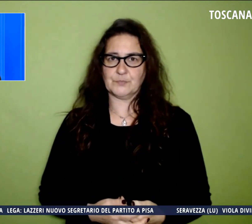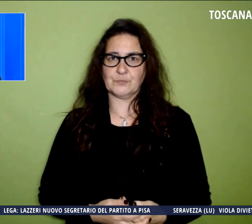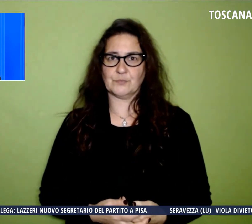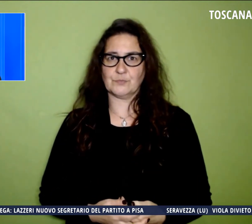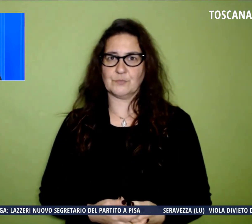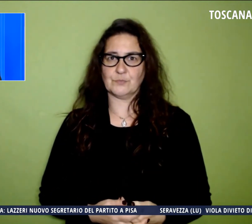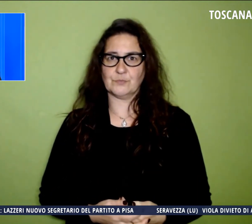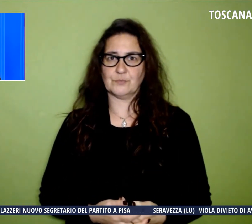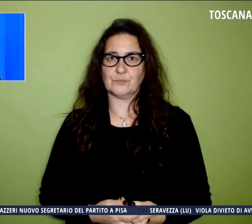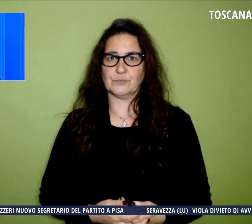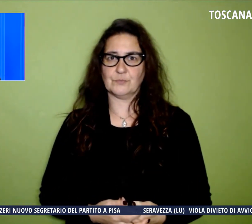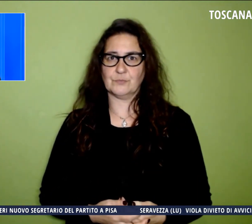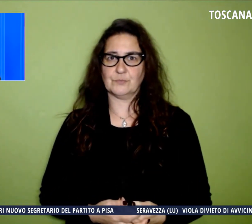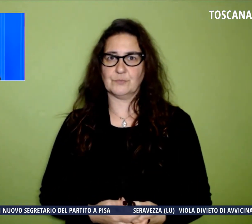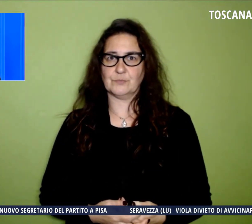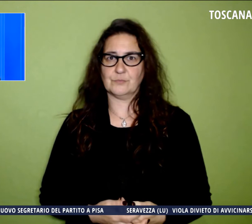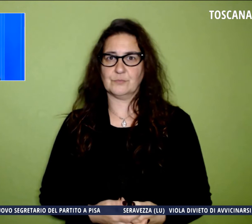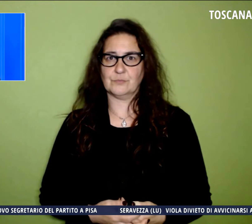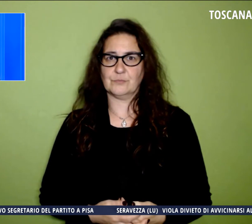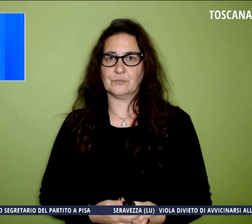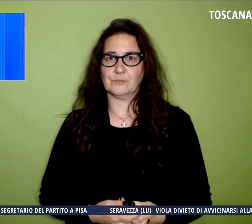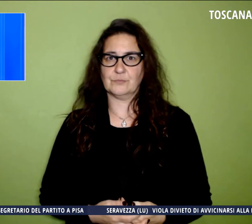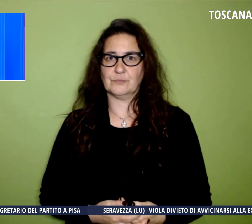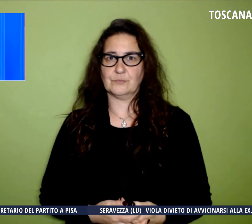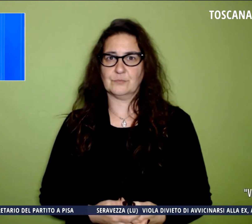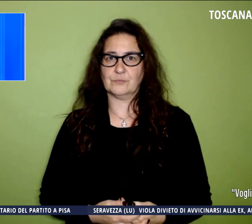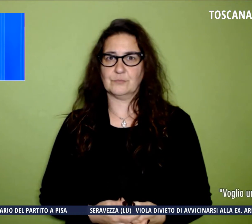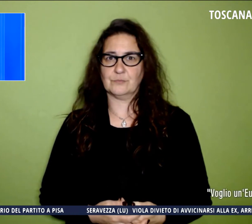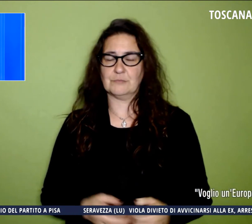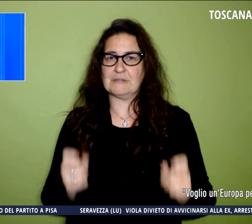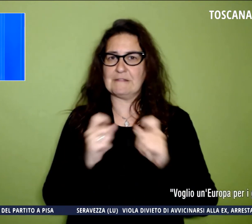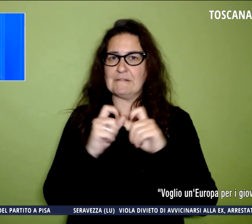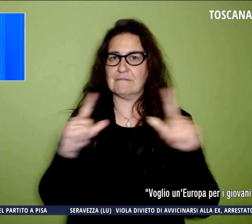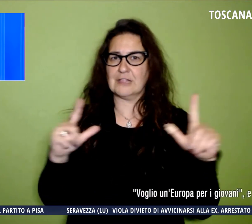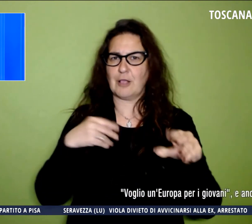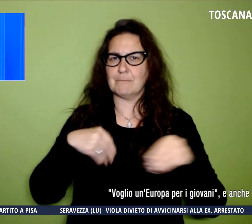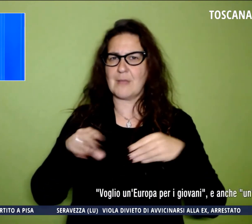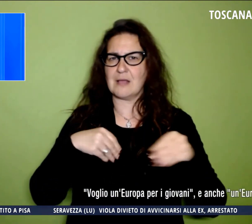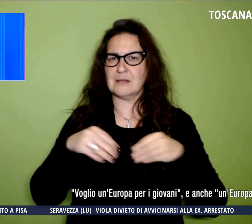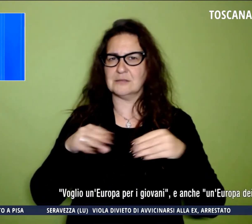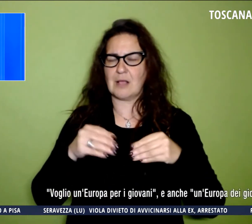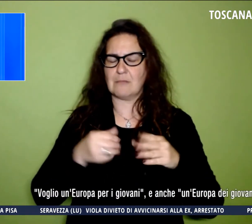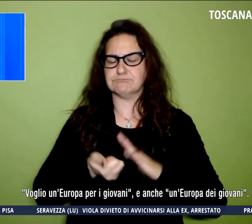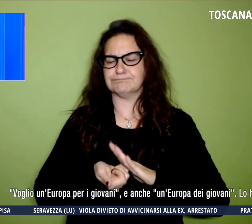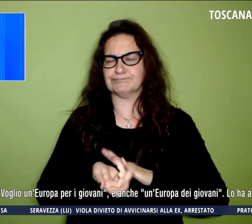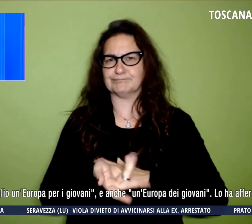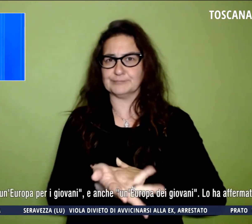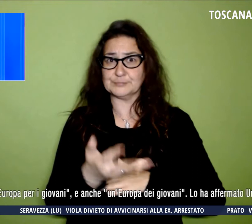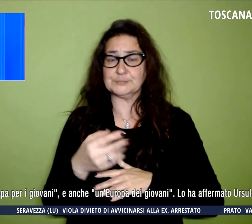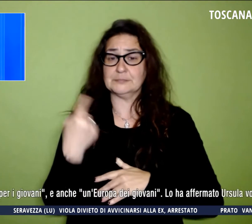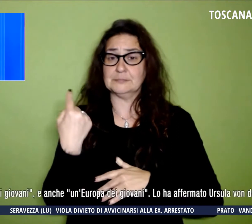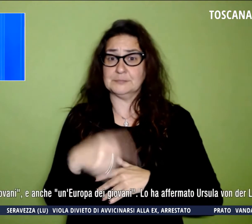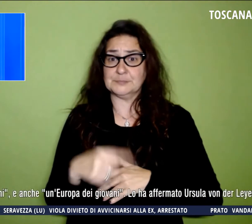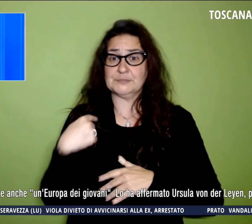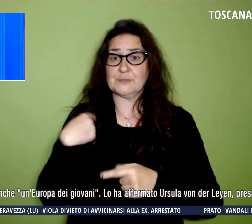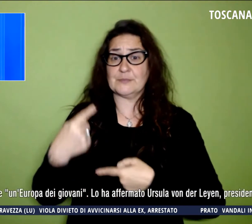E sono stati tanti videomessaggi arrivati durante la Next Generation Fest